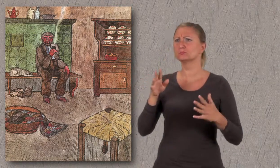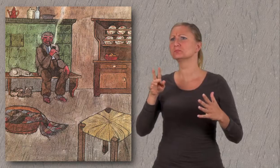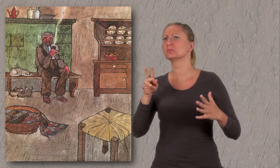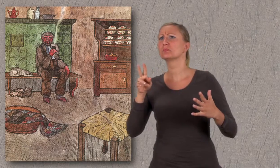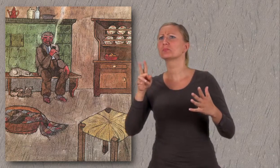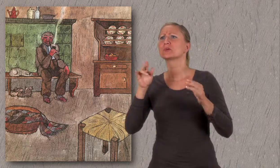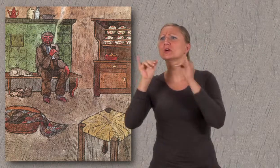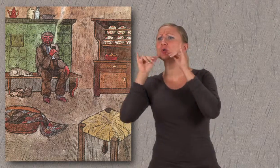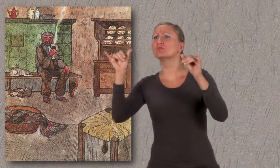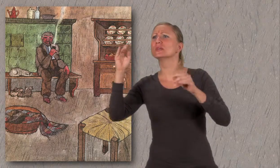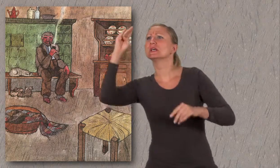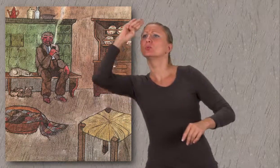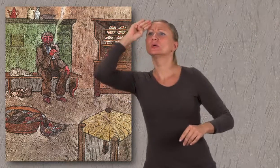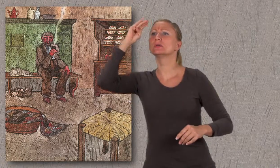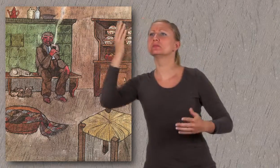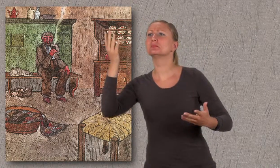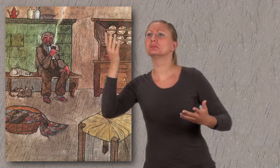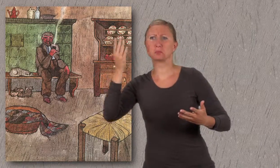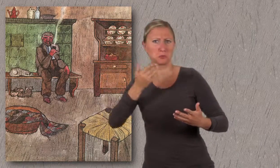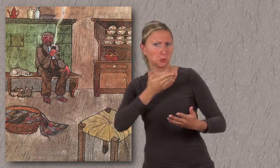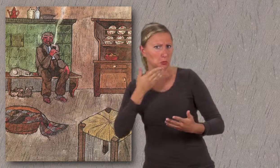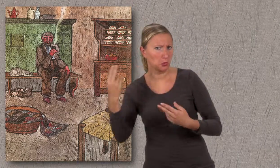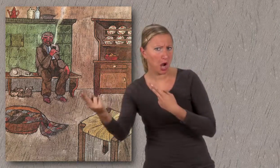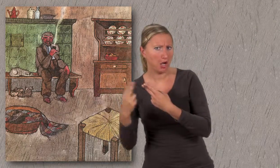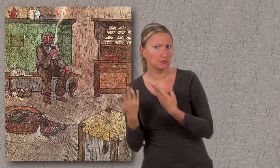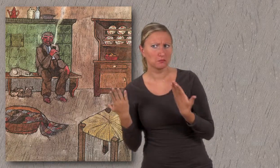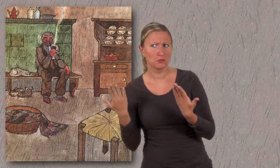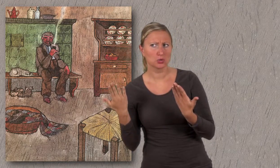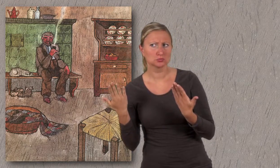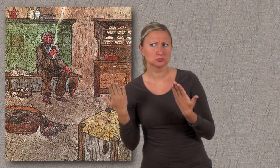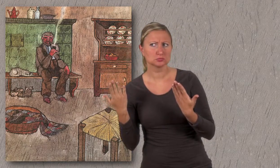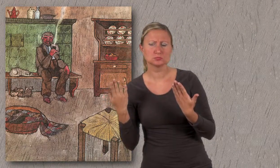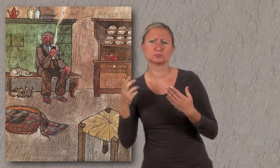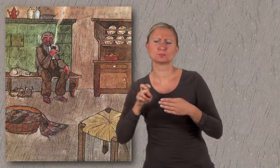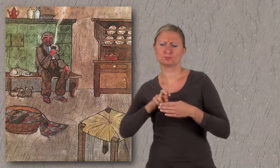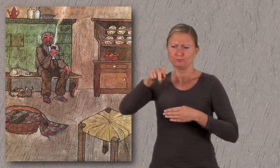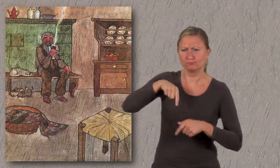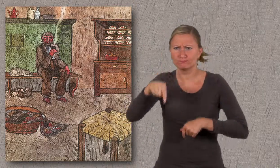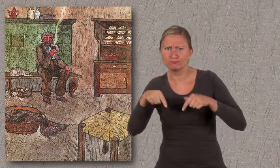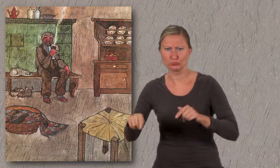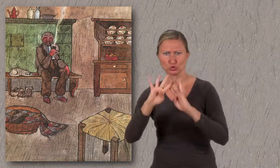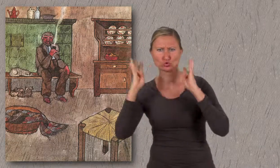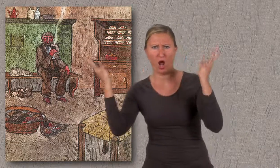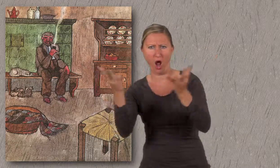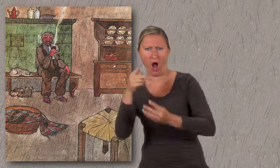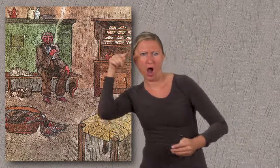Er rief nach dem Jungen, aber er bekam keine Antwort. Er ging in den Stall,